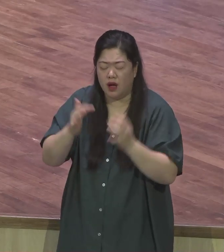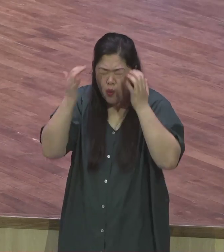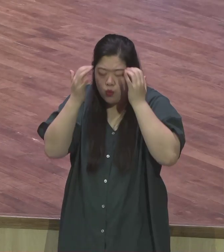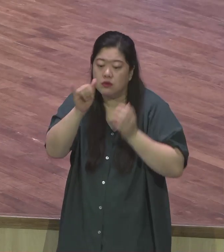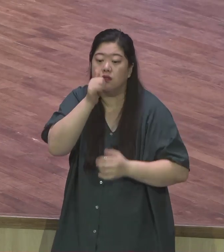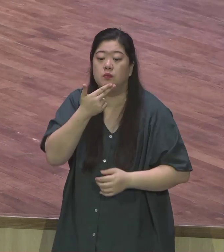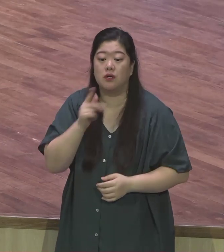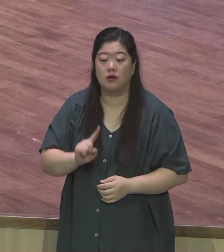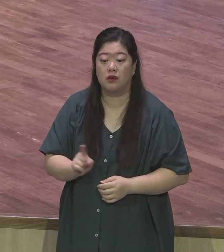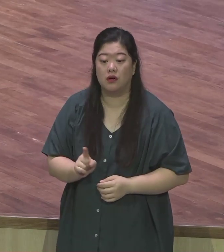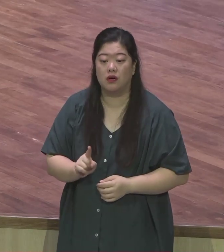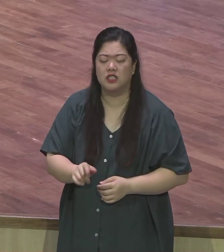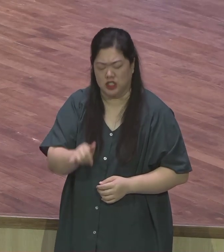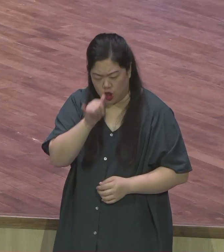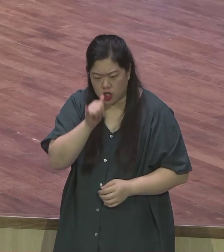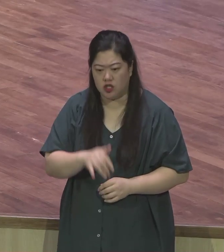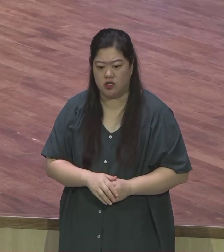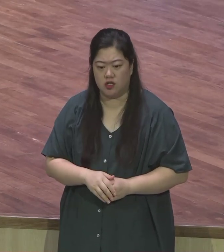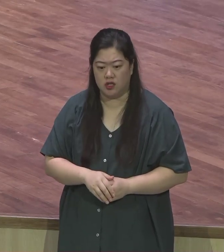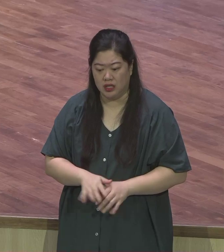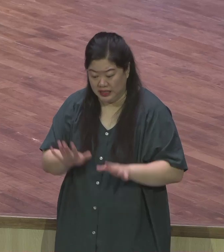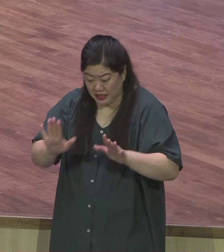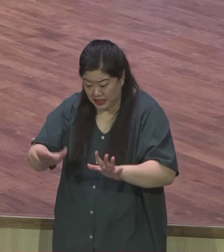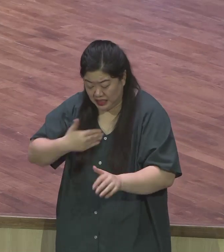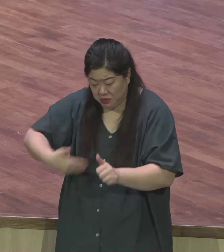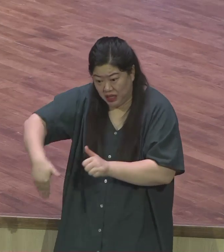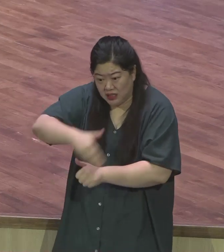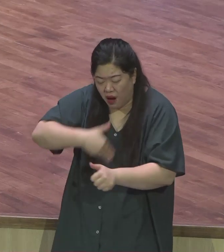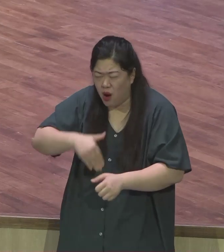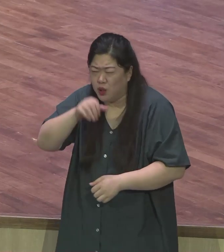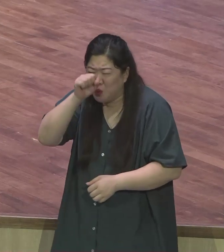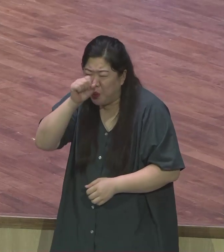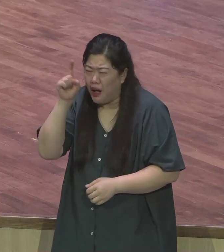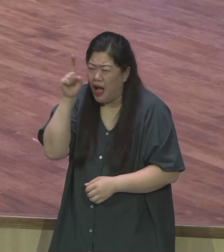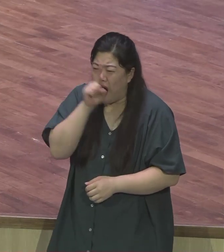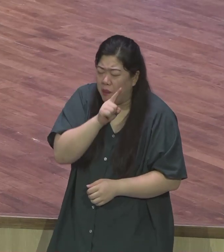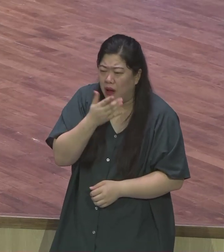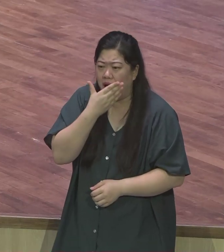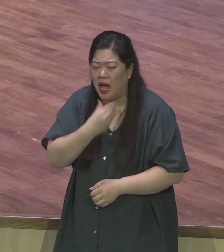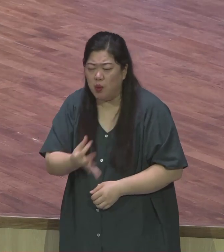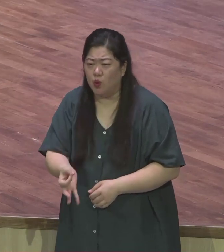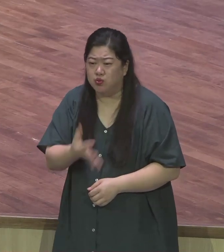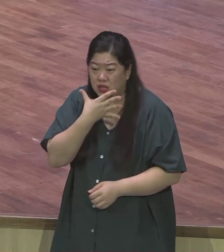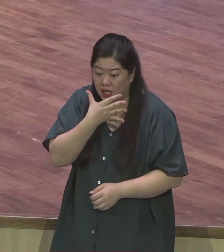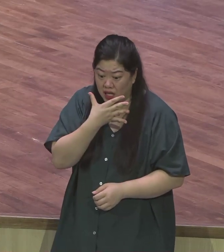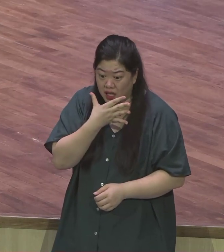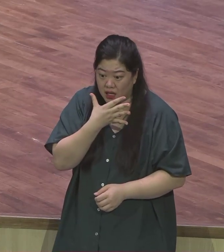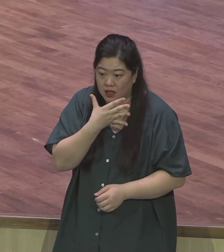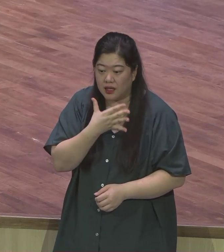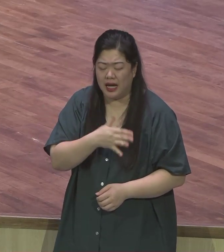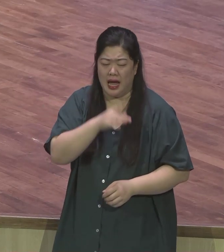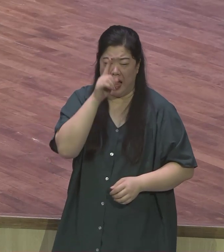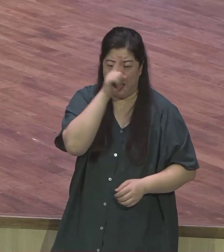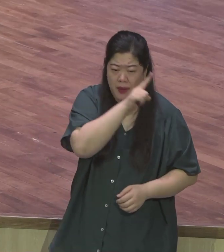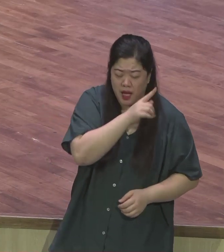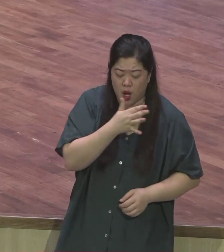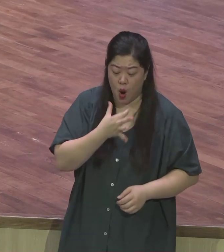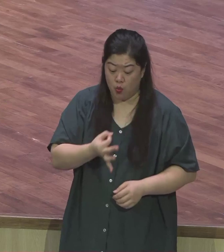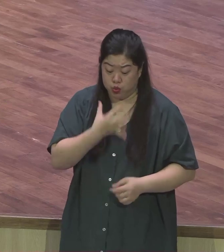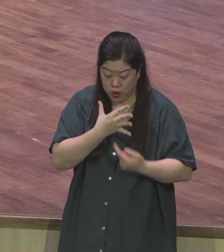우리 가운데 좋던 싫던 형통이든 불통이든 어떤 일들은 우연으로 된 것이 아니라 하나님의 절대적인 주권과 간섭